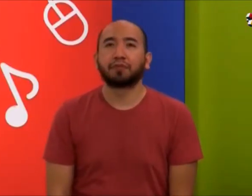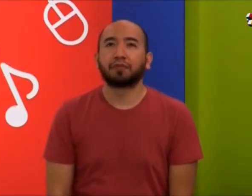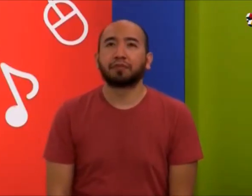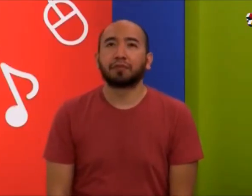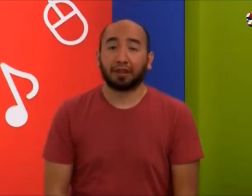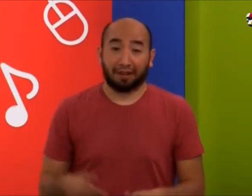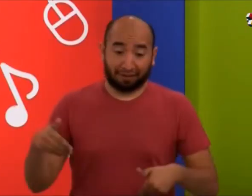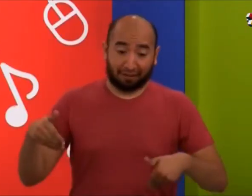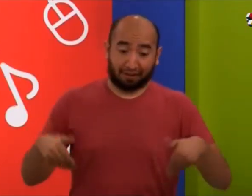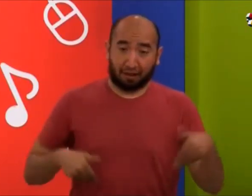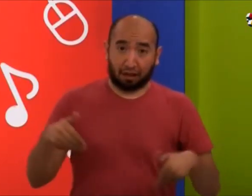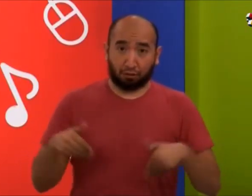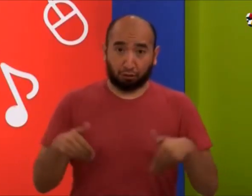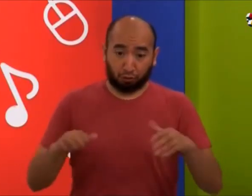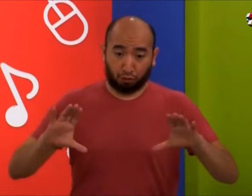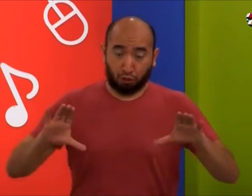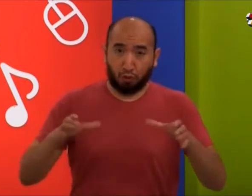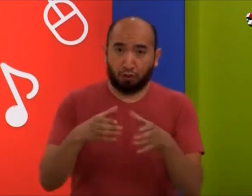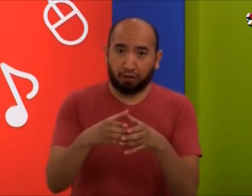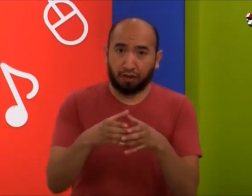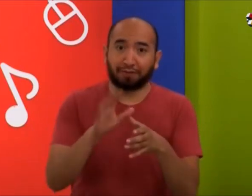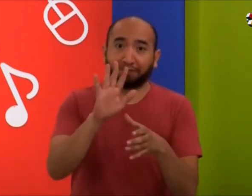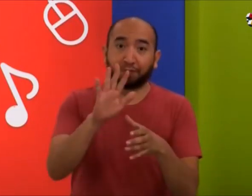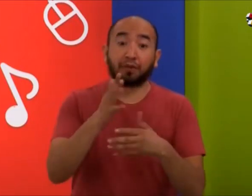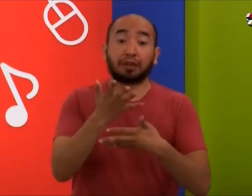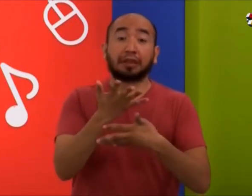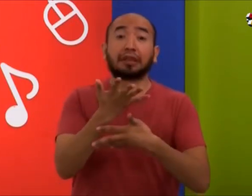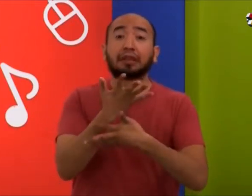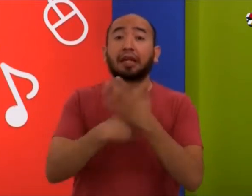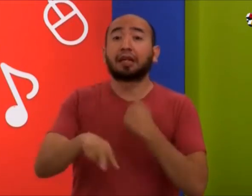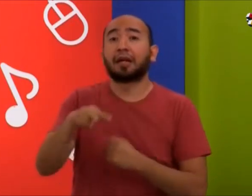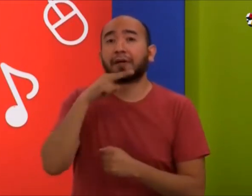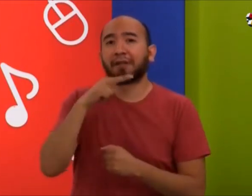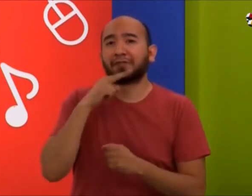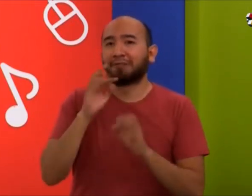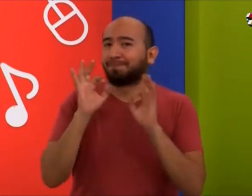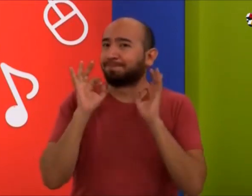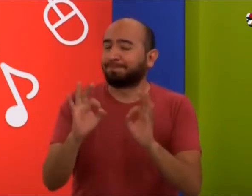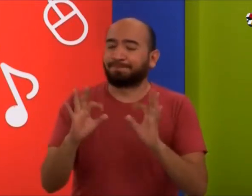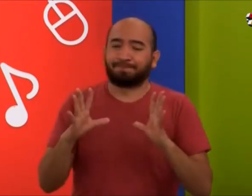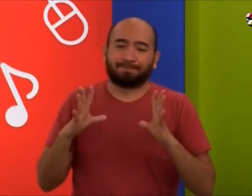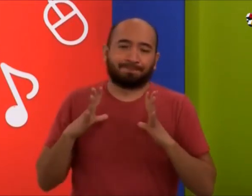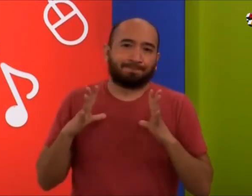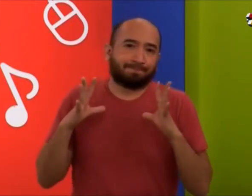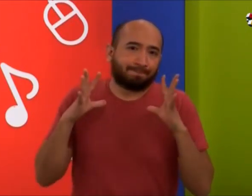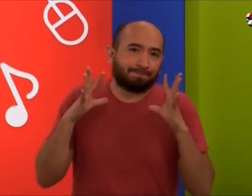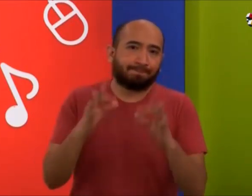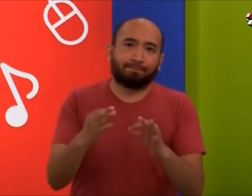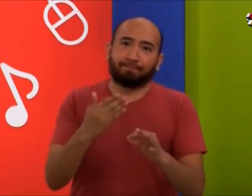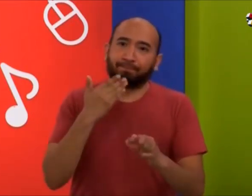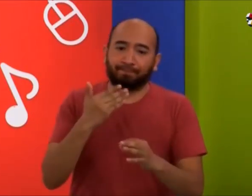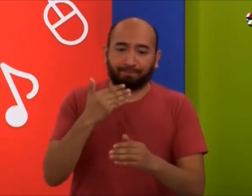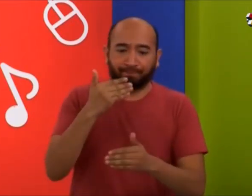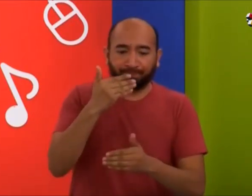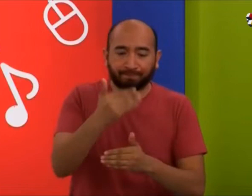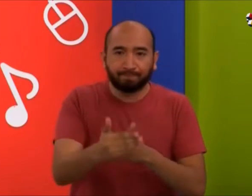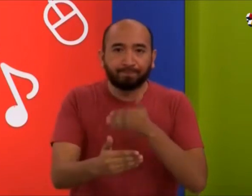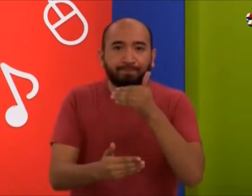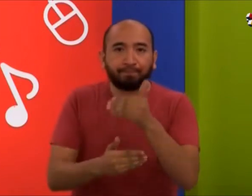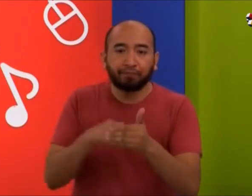¿Cómo ha influido en sorda ¿Cómo ha sorda Pues, dentro de la comunidad, Seña y Verbo fue